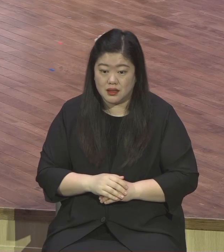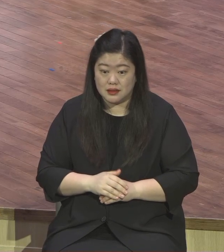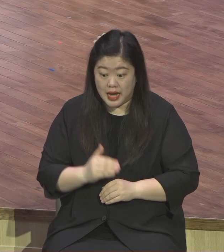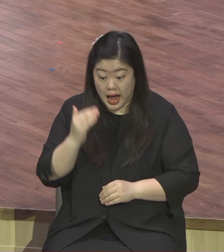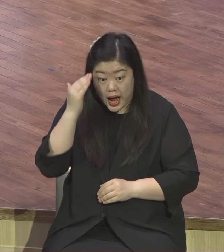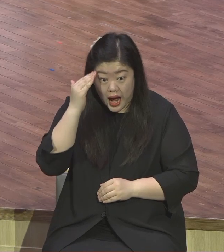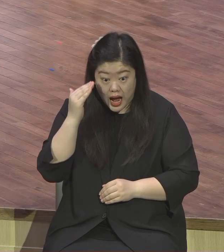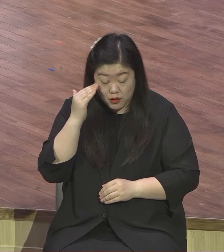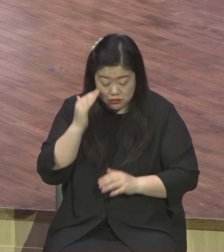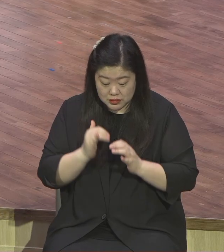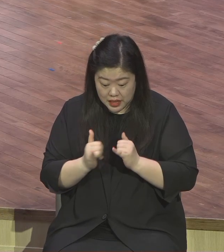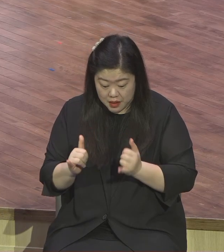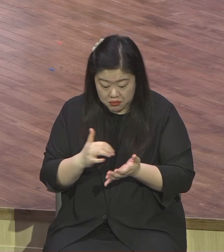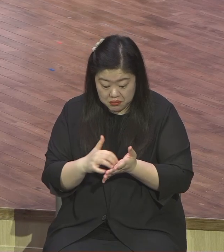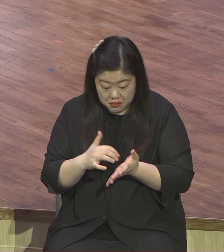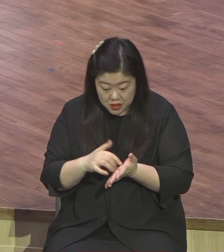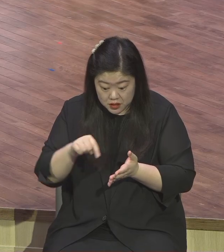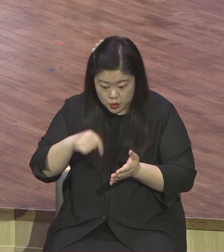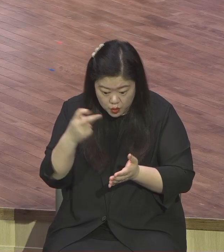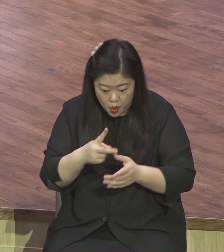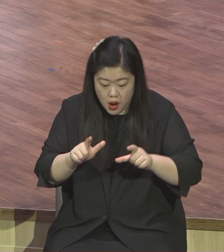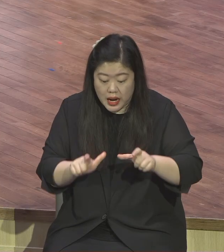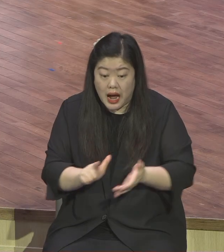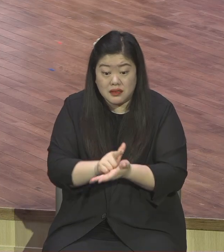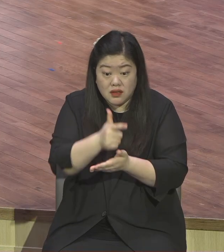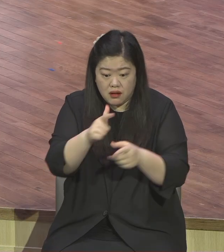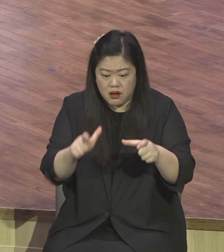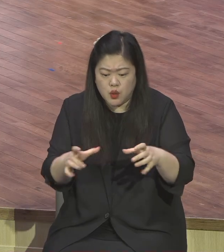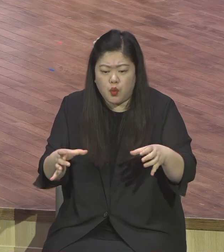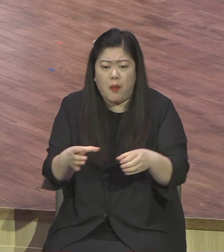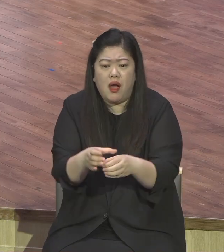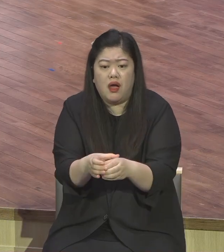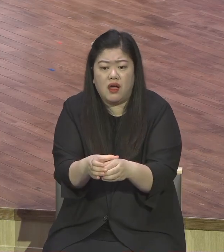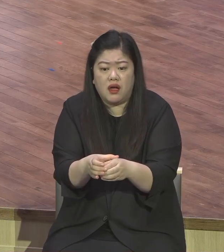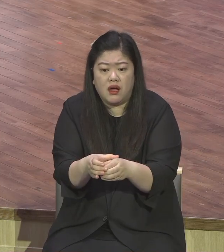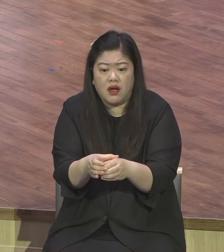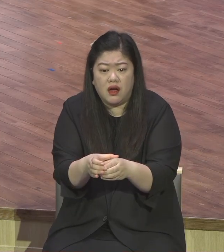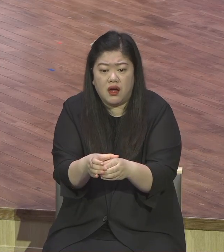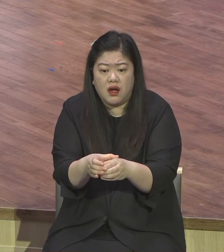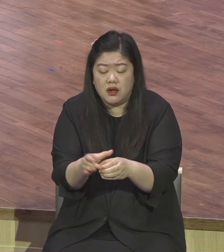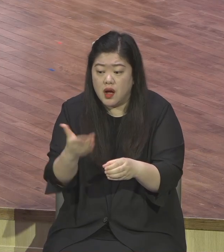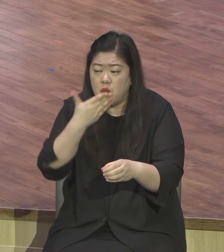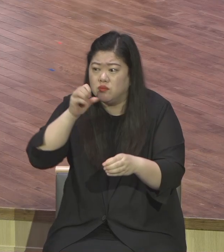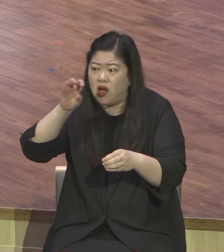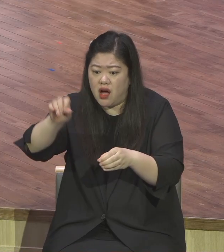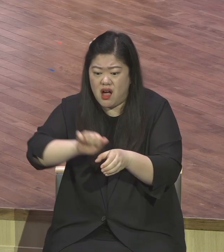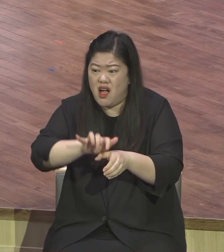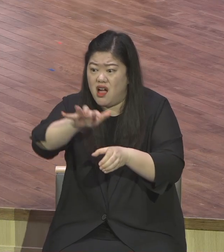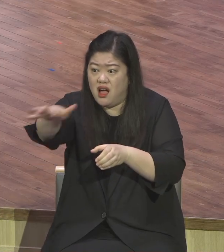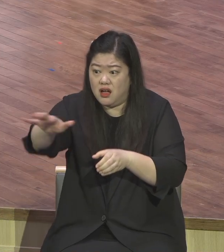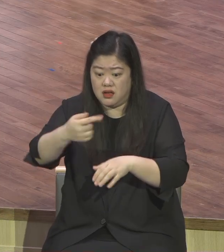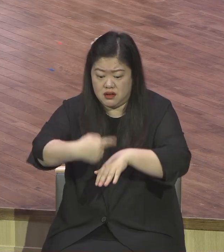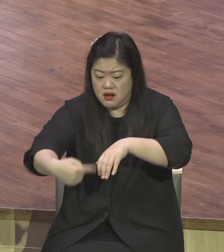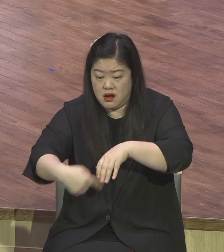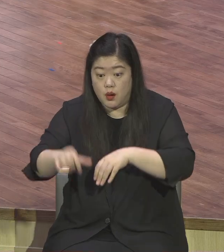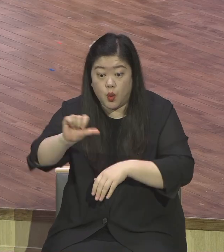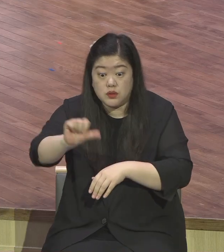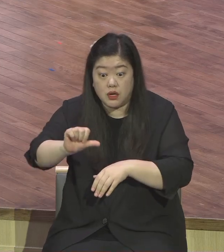2, 3, 7 나라 더듭니까 불가능합니다 그래서 보좌의